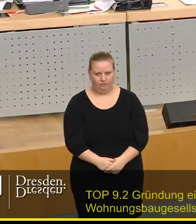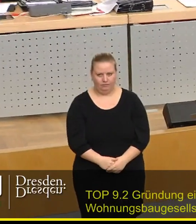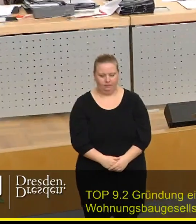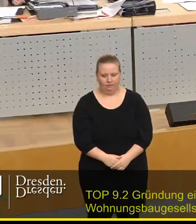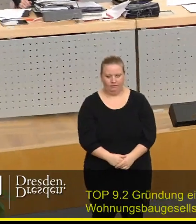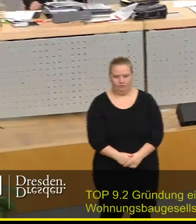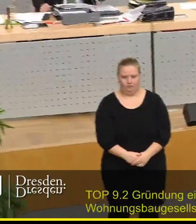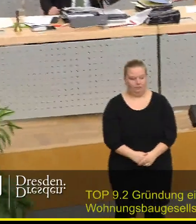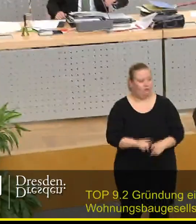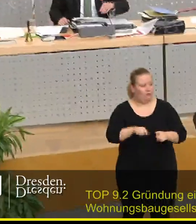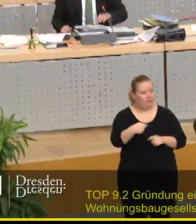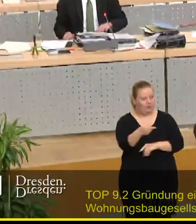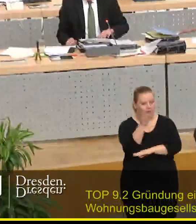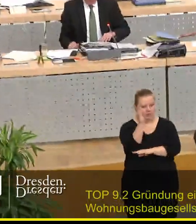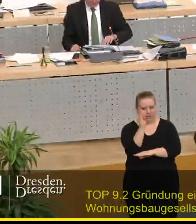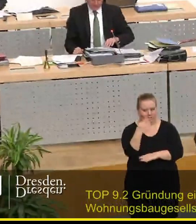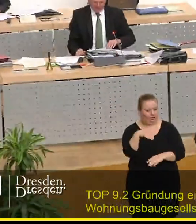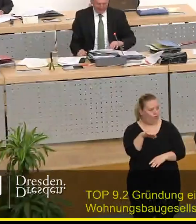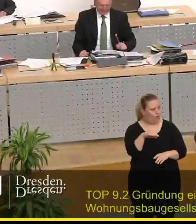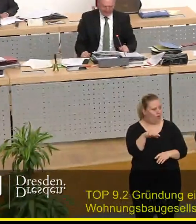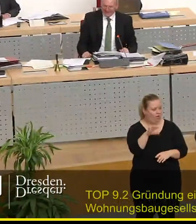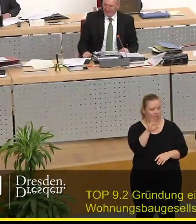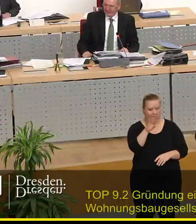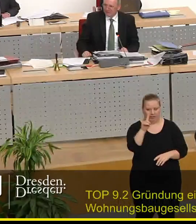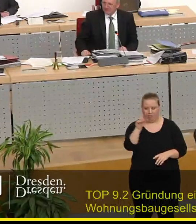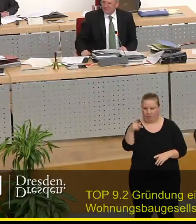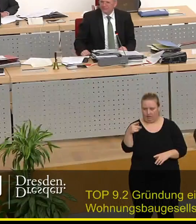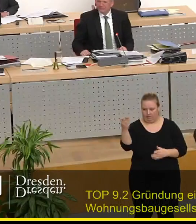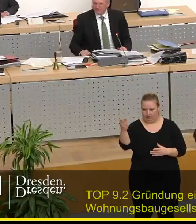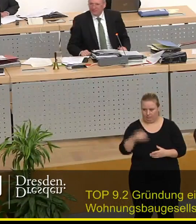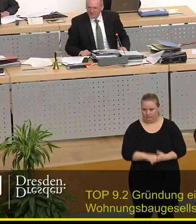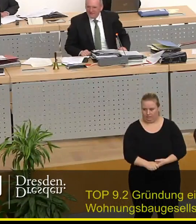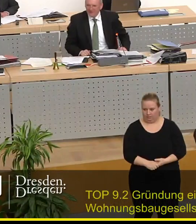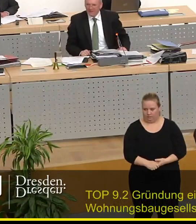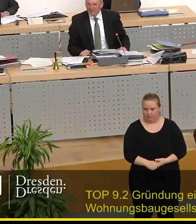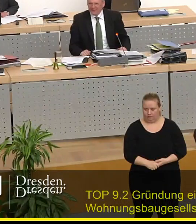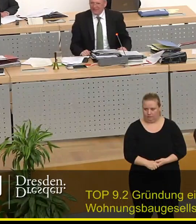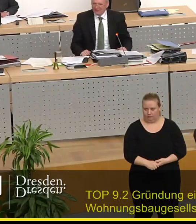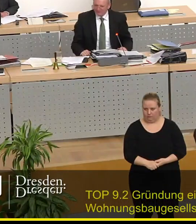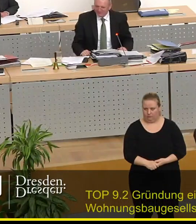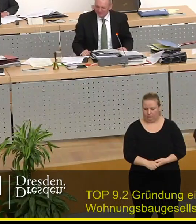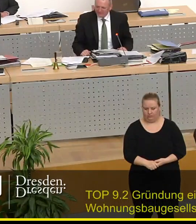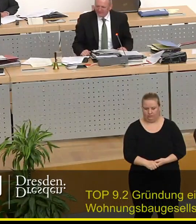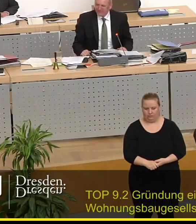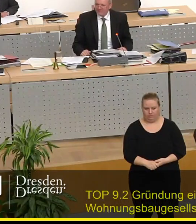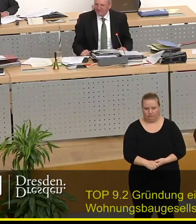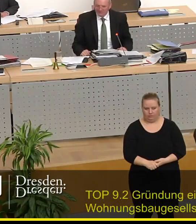Vielen Dank. Als nächster Redner für die FDP-Frei-Bürger-Fraktion Herr Zastrow. Herr Professor Gebel.